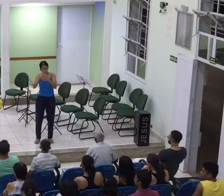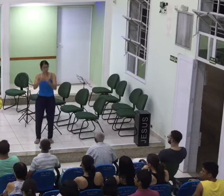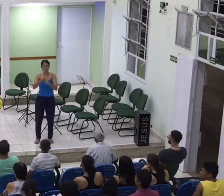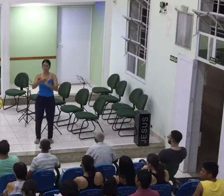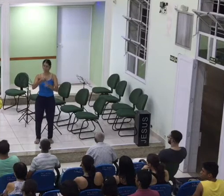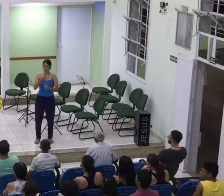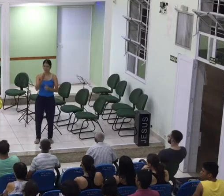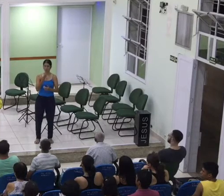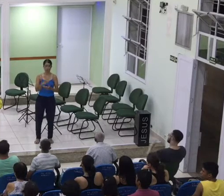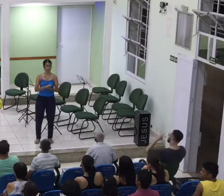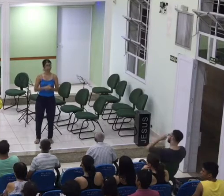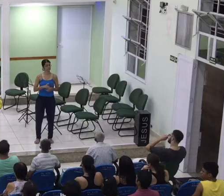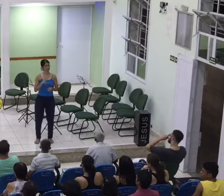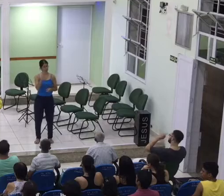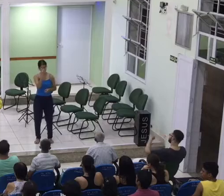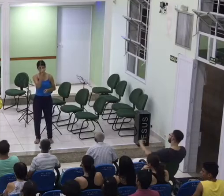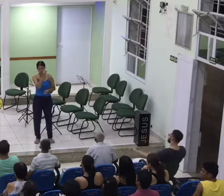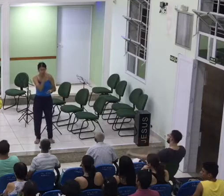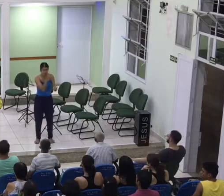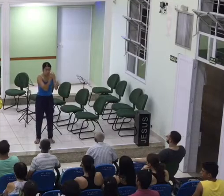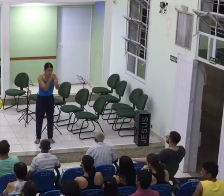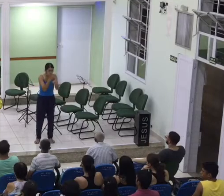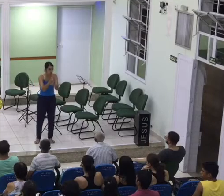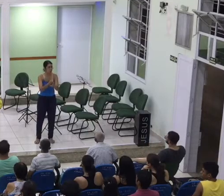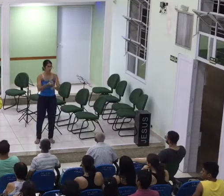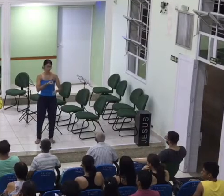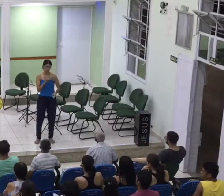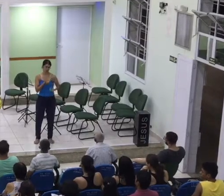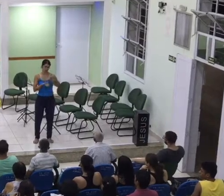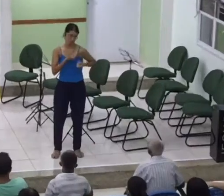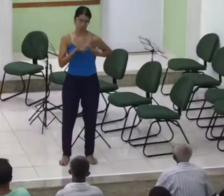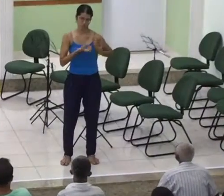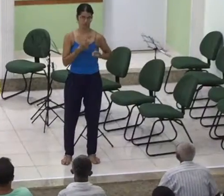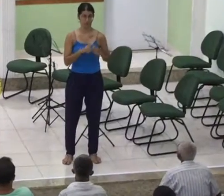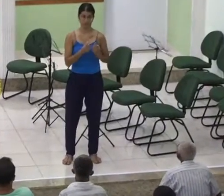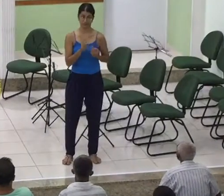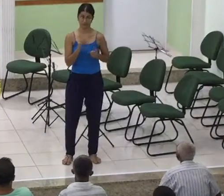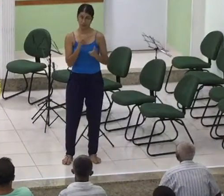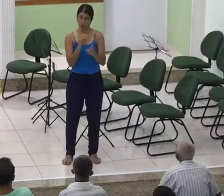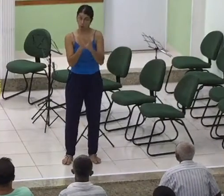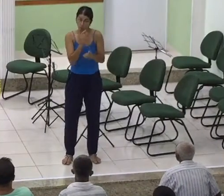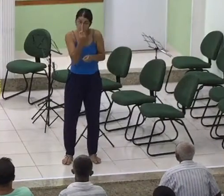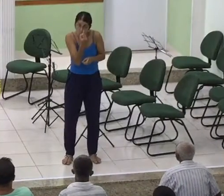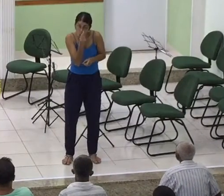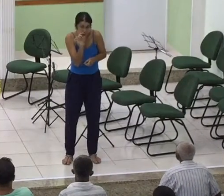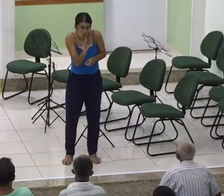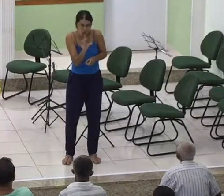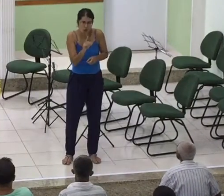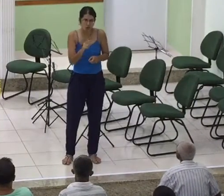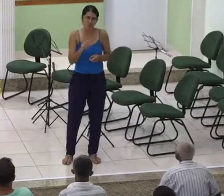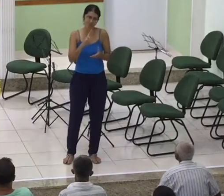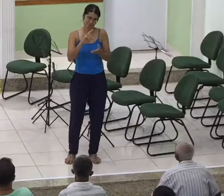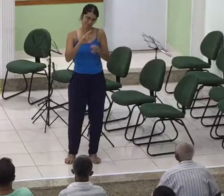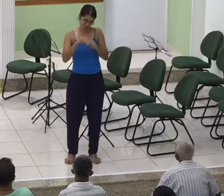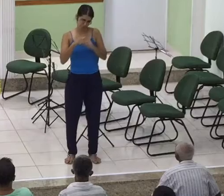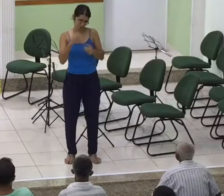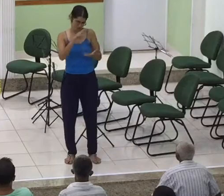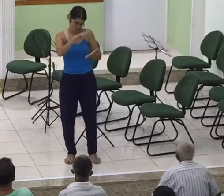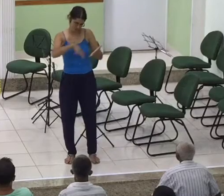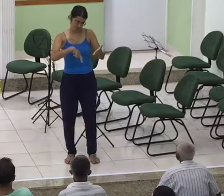Nas esposas de pastor Mas eu consegui achar Não declamo, mas vou ver a poesia Esposa